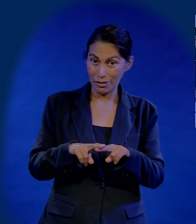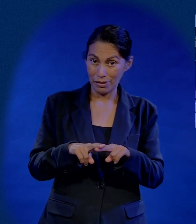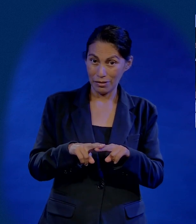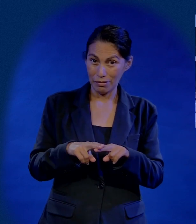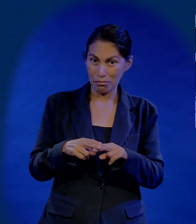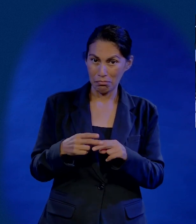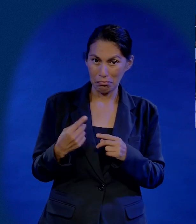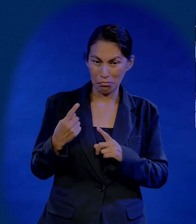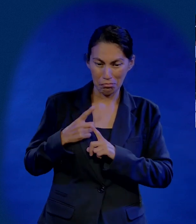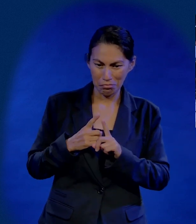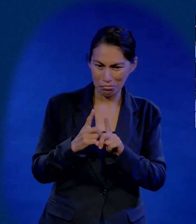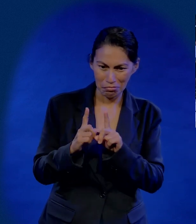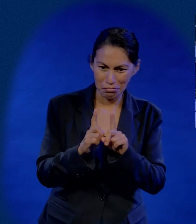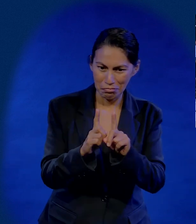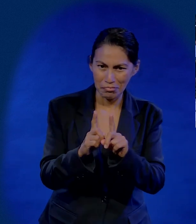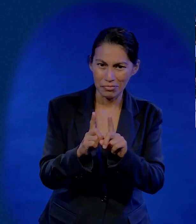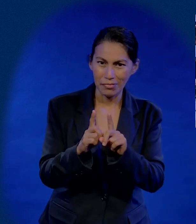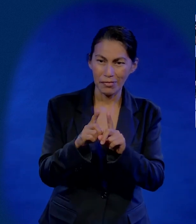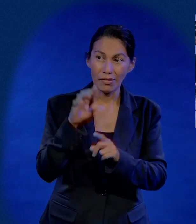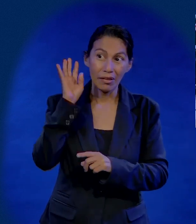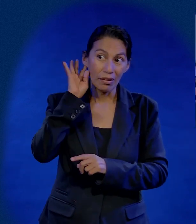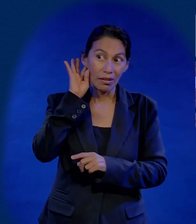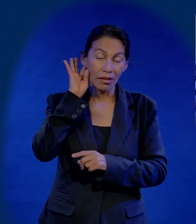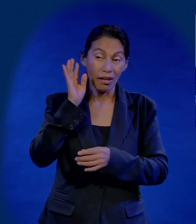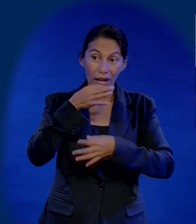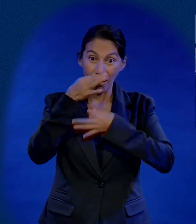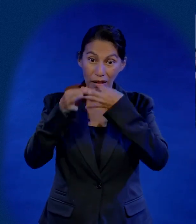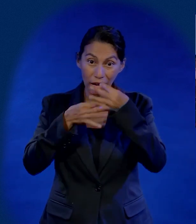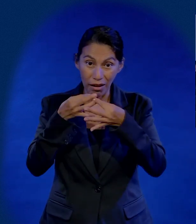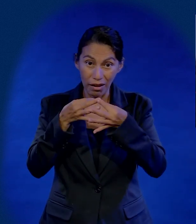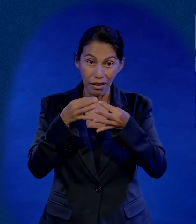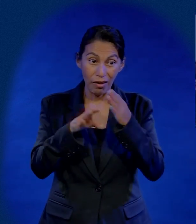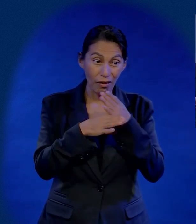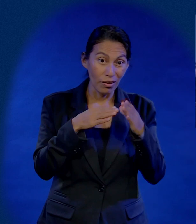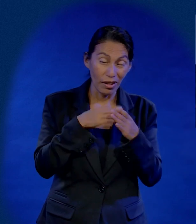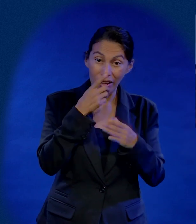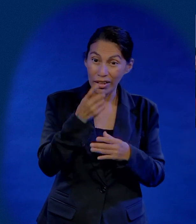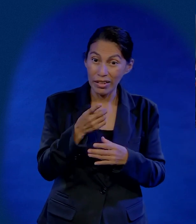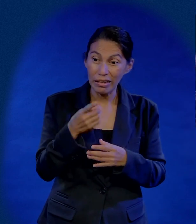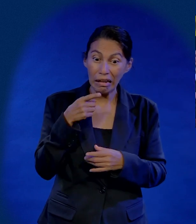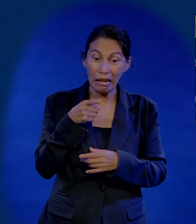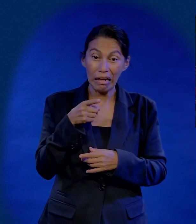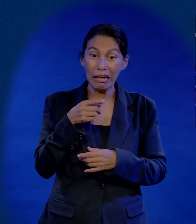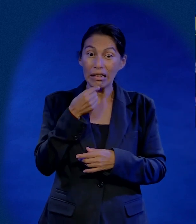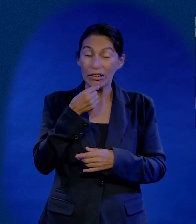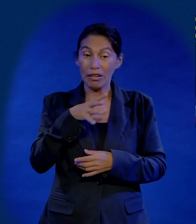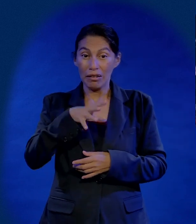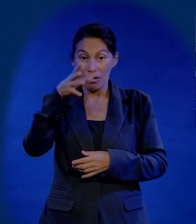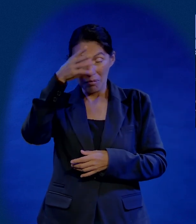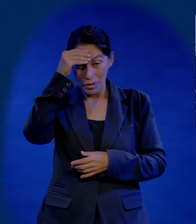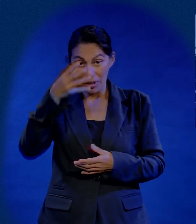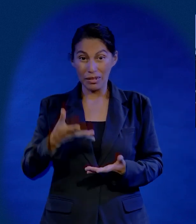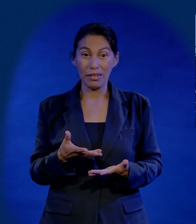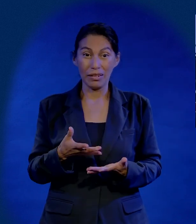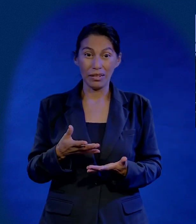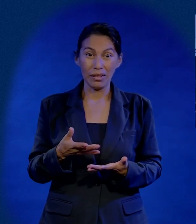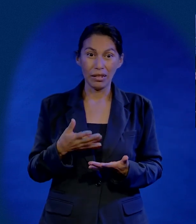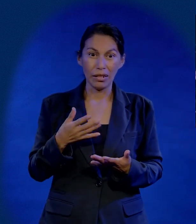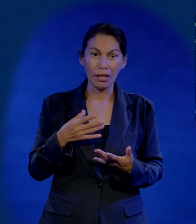Casi siempre se sienta ahí donde está, donde quiera ande, cuando andan conmigo. Él me escucha predicar, me escucha decir un montón de cosas. El impacto